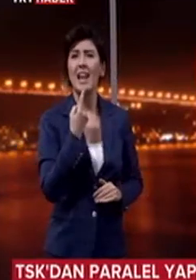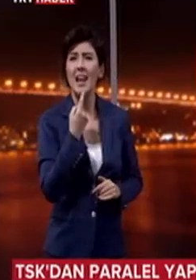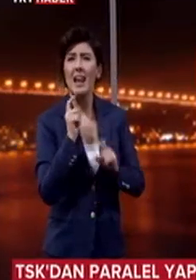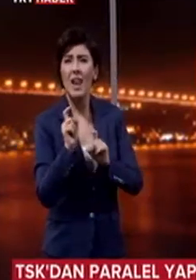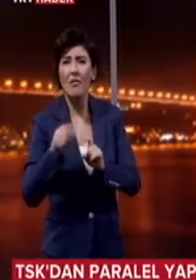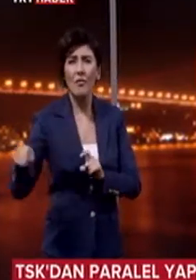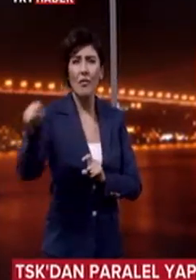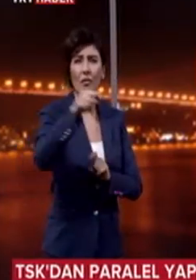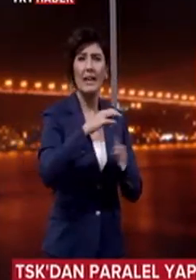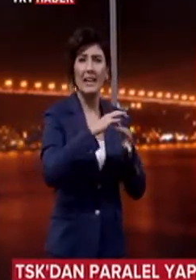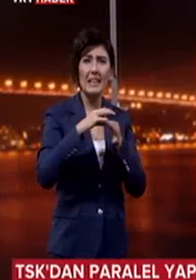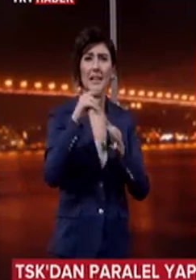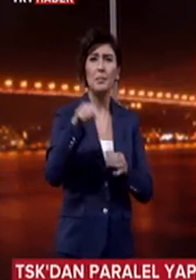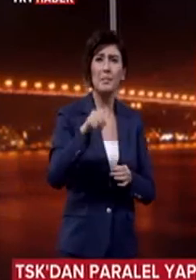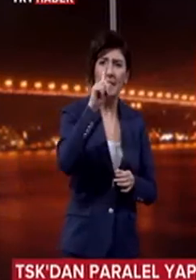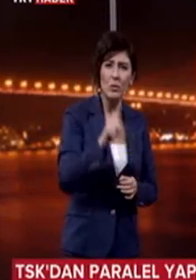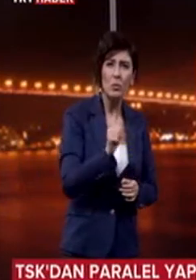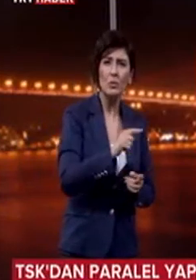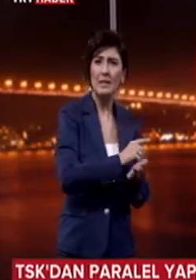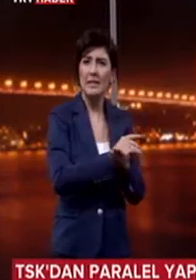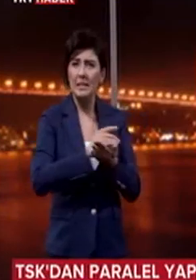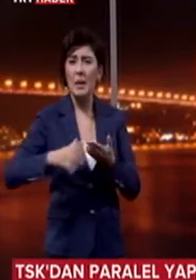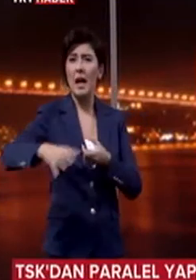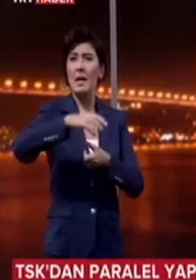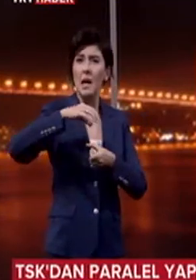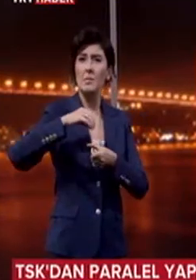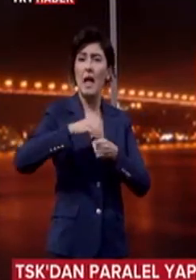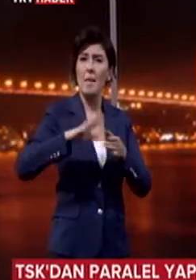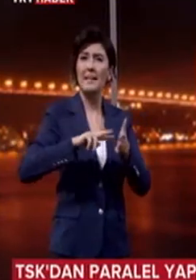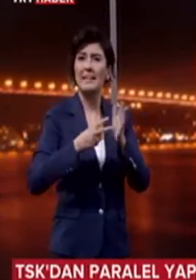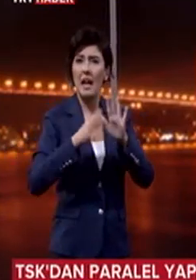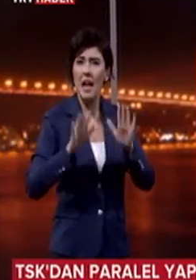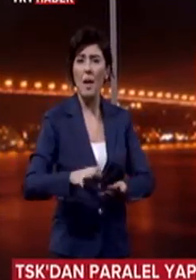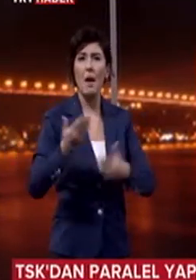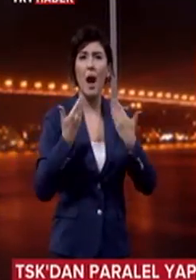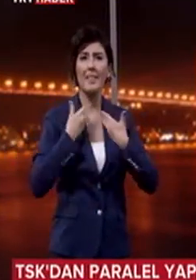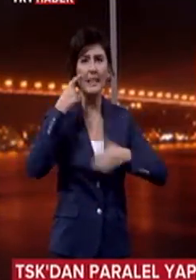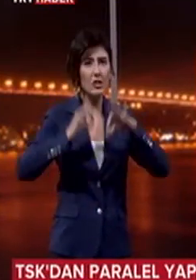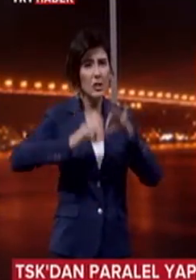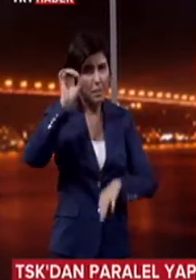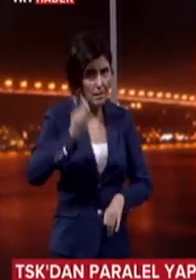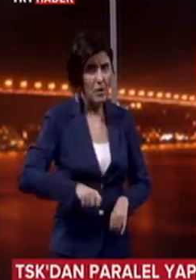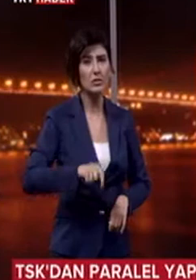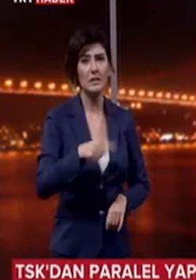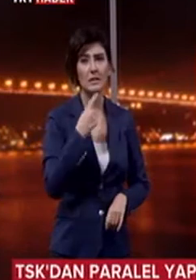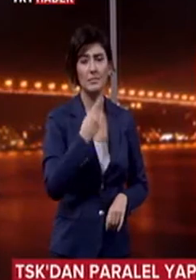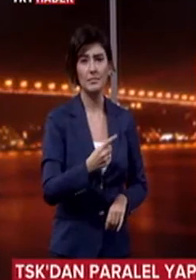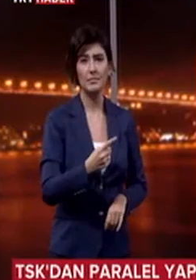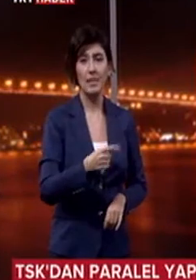İddialarıyla ilgili ilk günden itibaren kapsamlı olarak hem idare hem de adli incelemenin başlatıldığı, haklarında